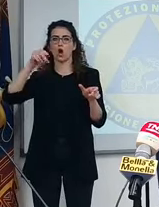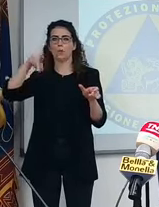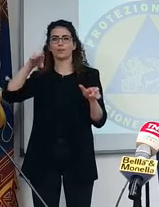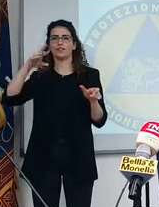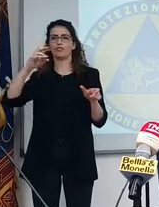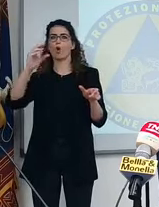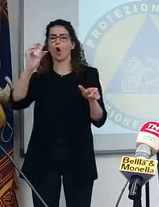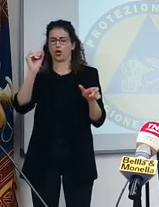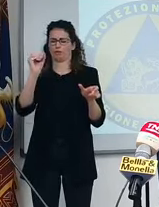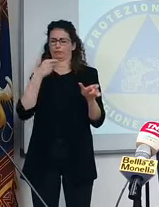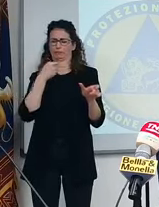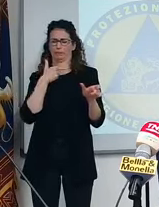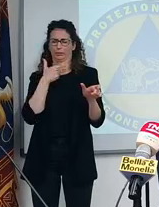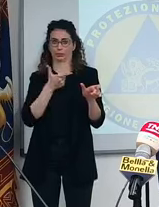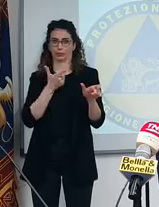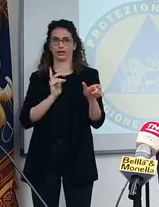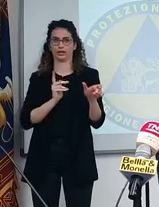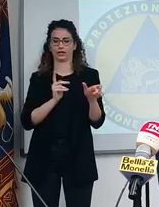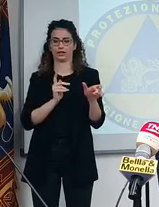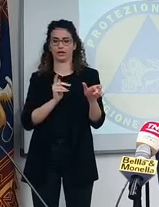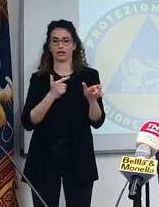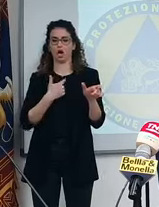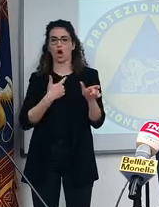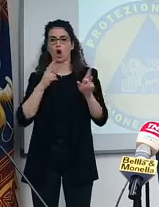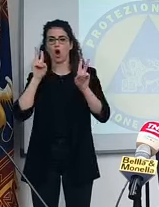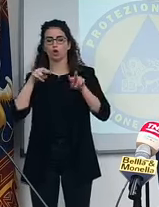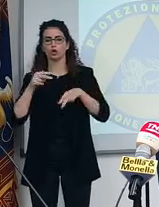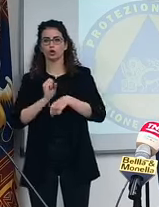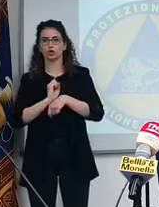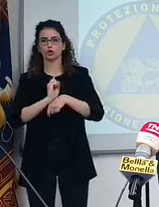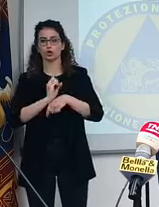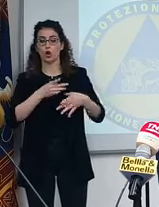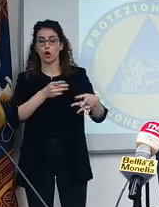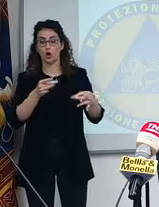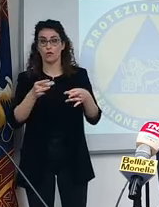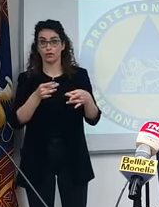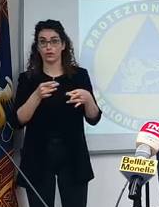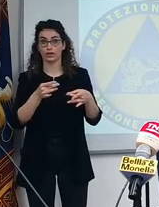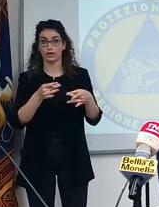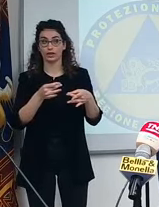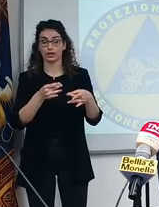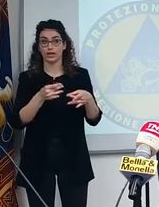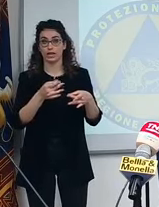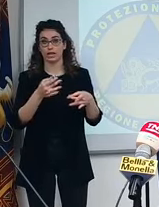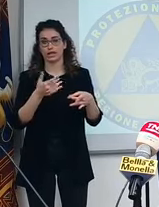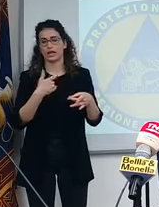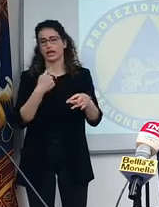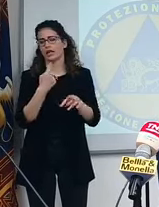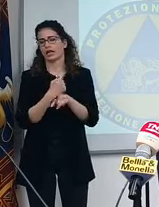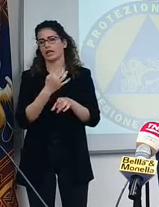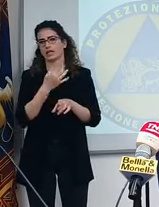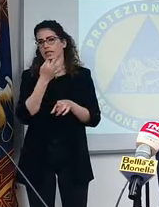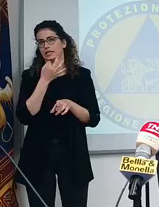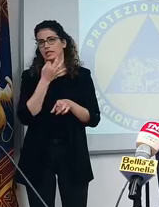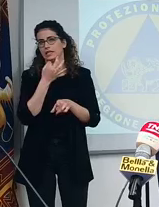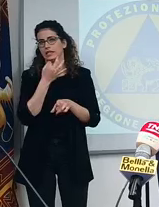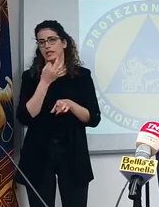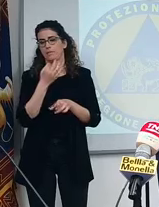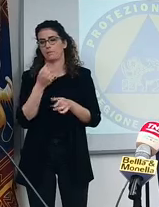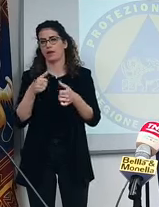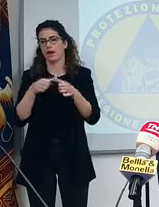premesso che se il motore è sempre il controllo dell'infezione, bisogna sempre che ci sia una giustificazione scientifica.